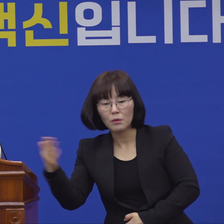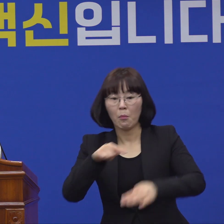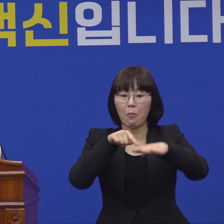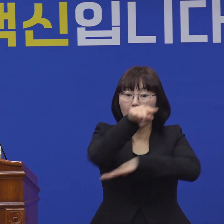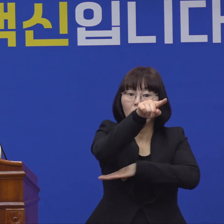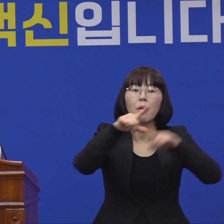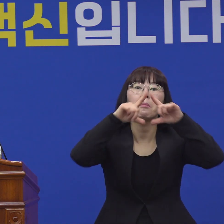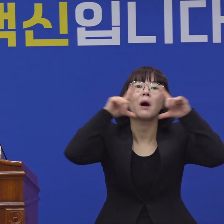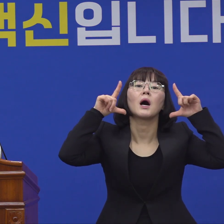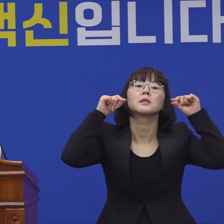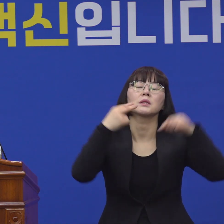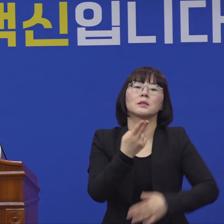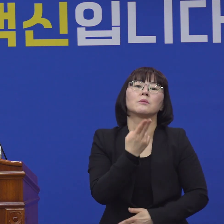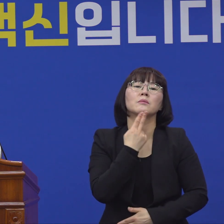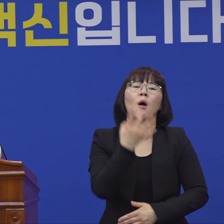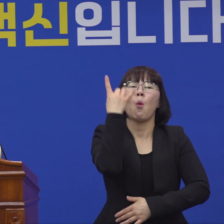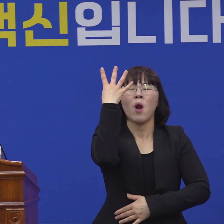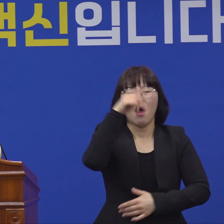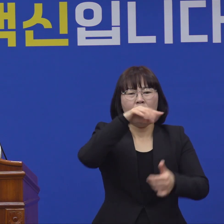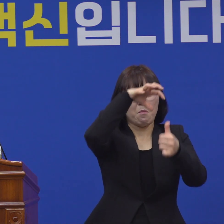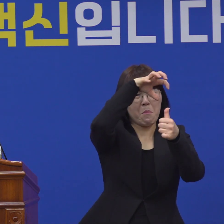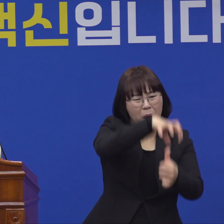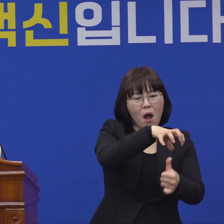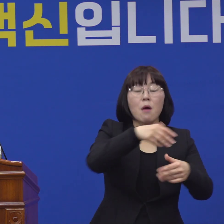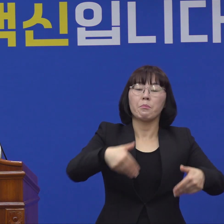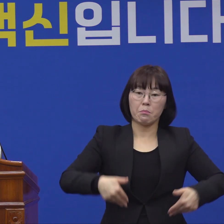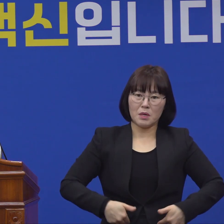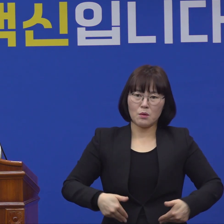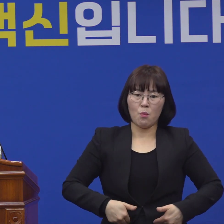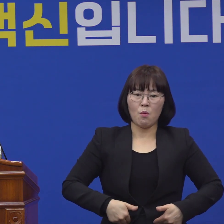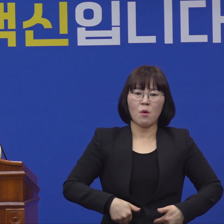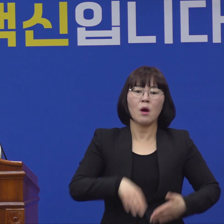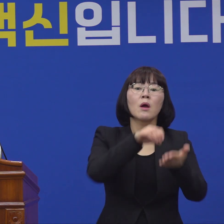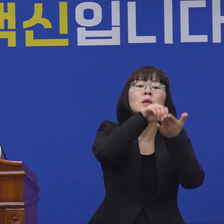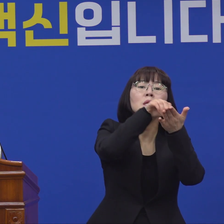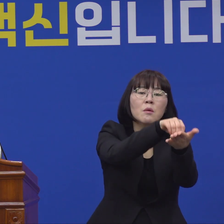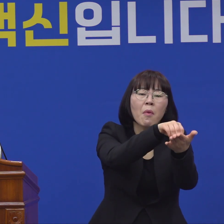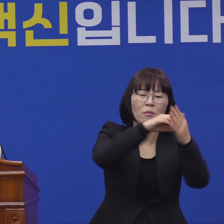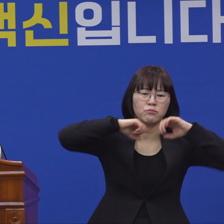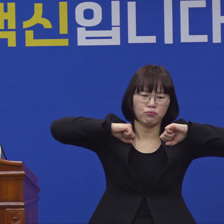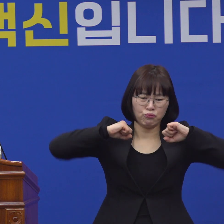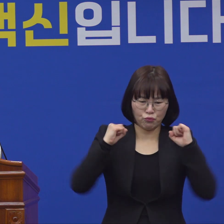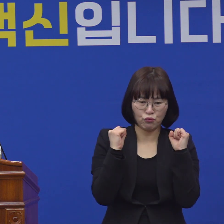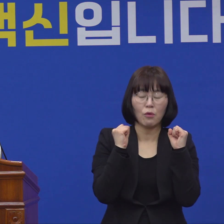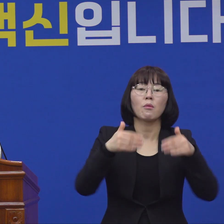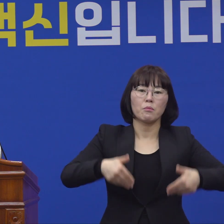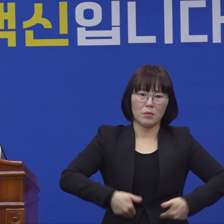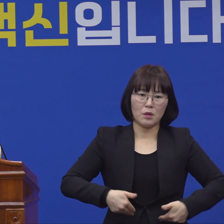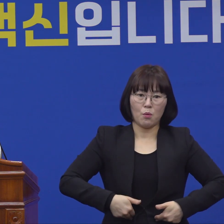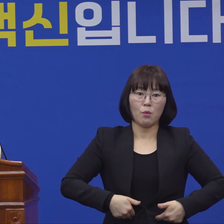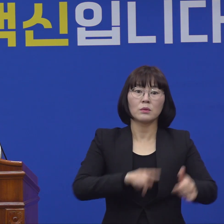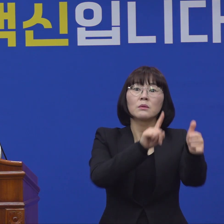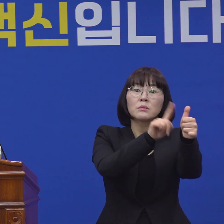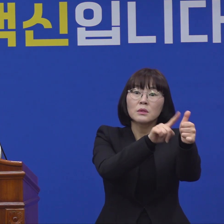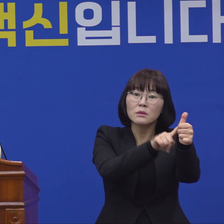이분은 원래 나오면 안됩니다. 생활치료센터 내에 있어야 되는 걸로 저희들이 알고 있고요.